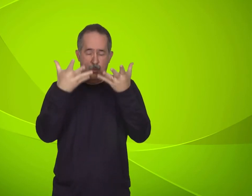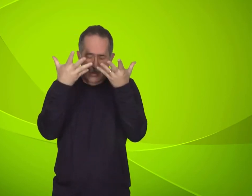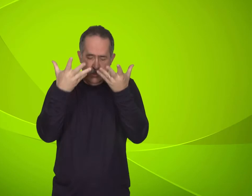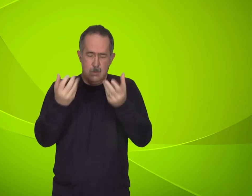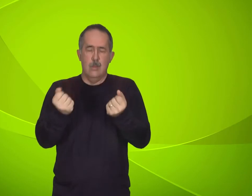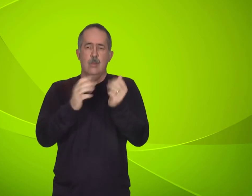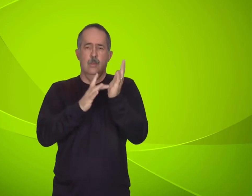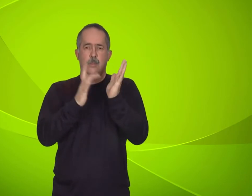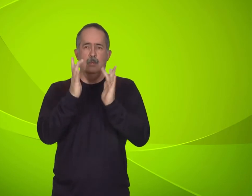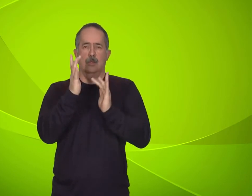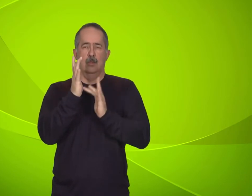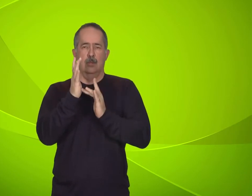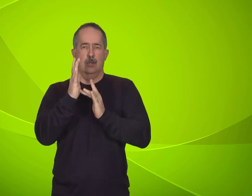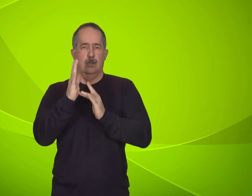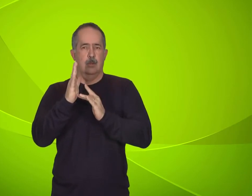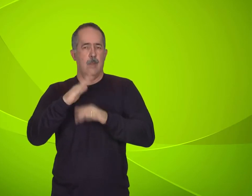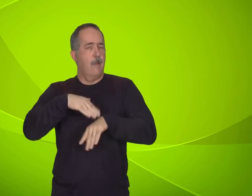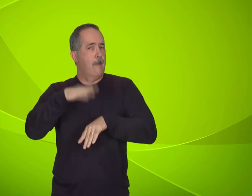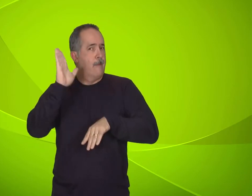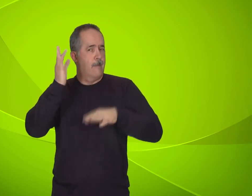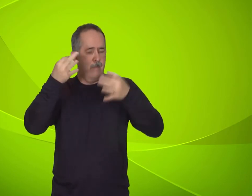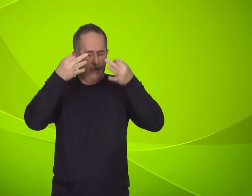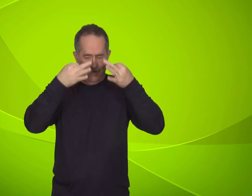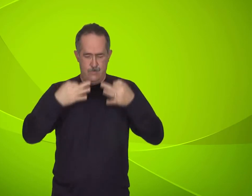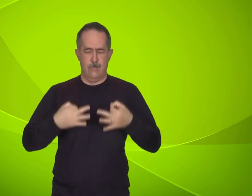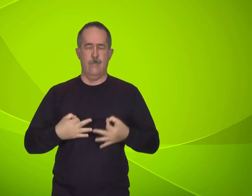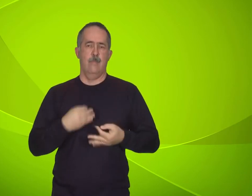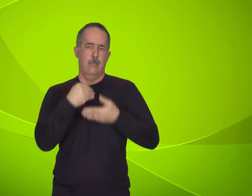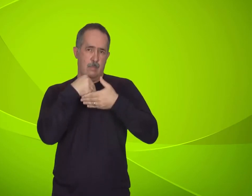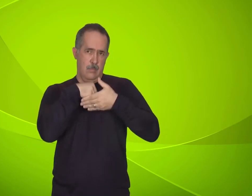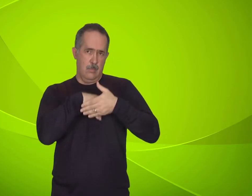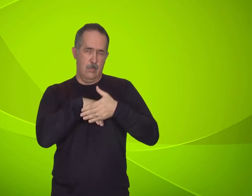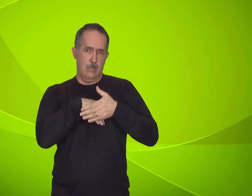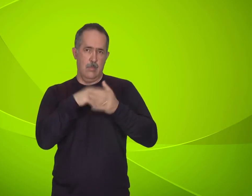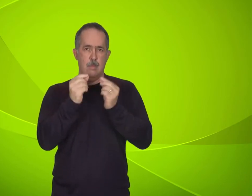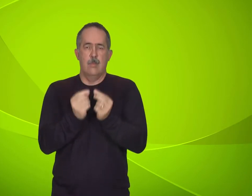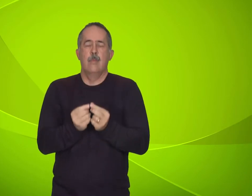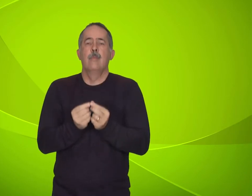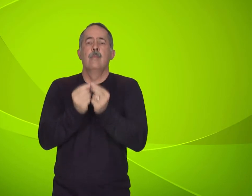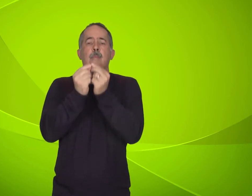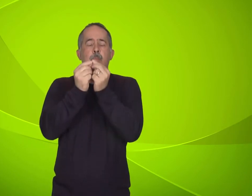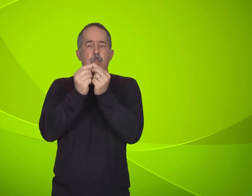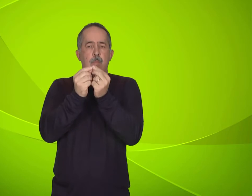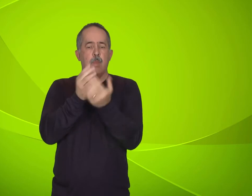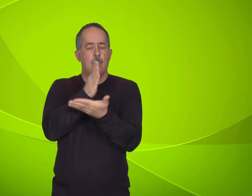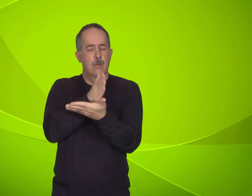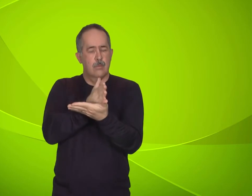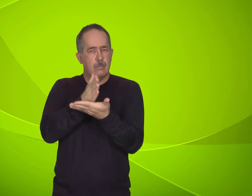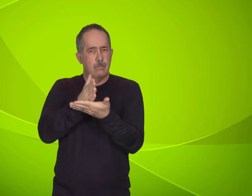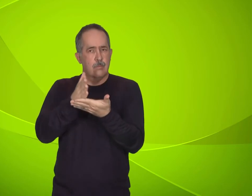mais dignamente. A missa é dividida em quatro partes.